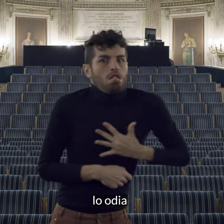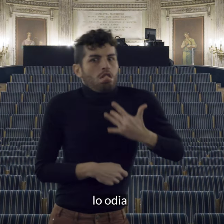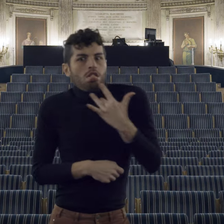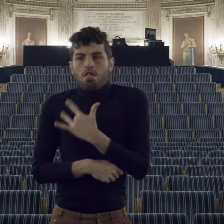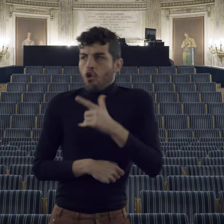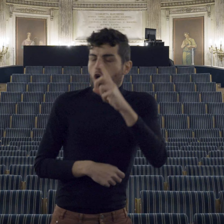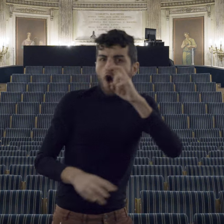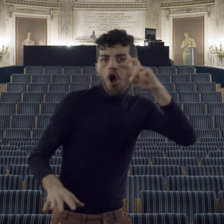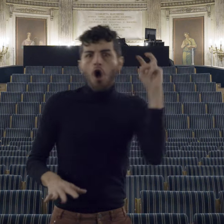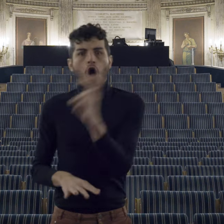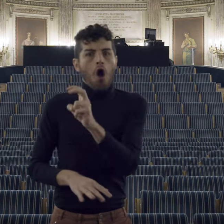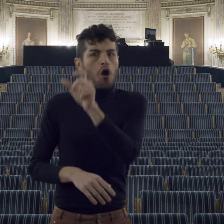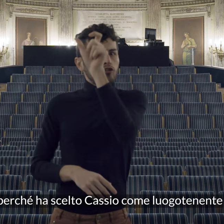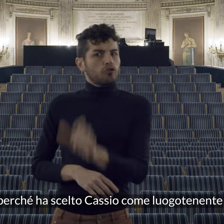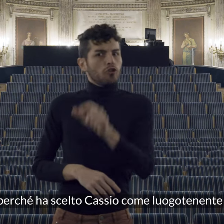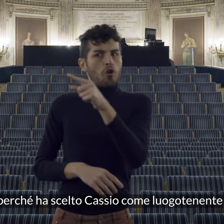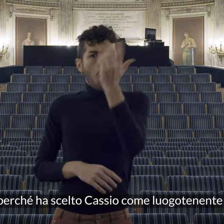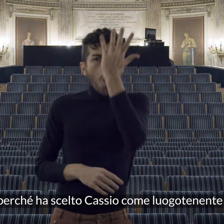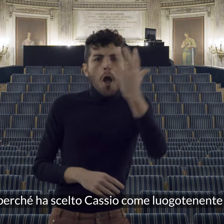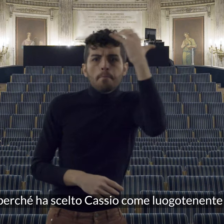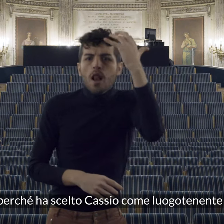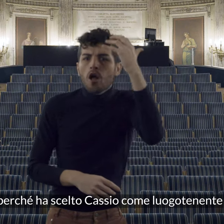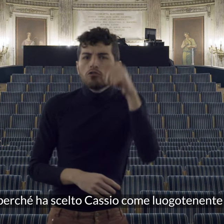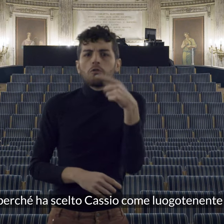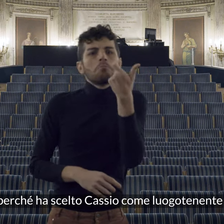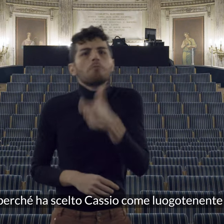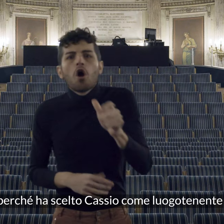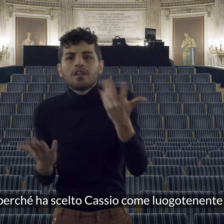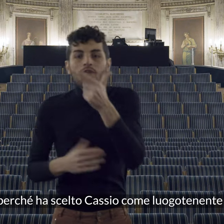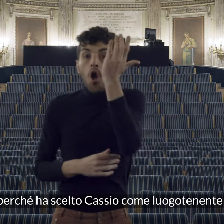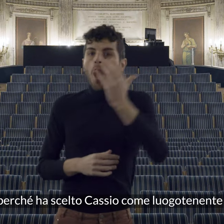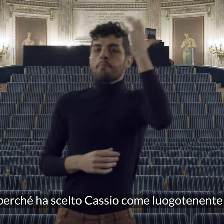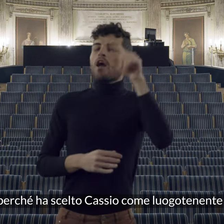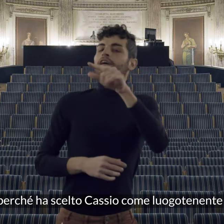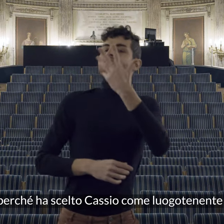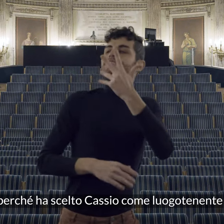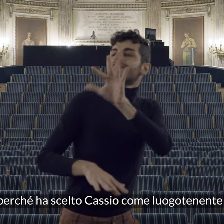perché ha scelto cassio come luogotenente